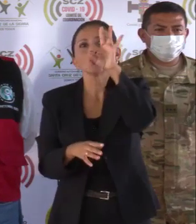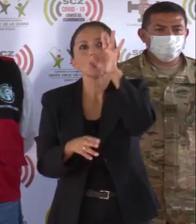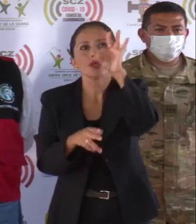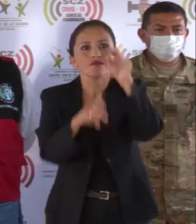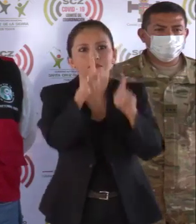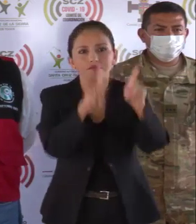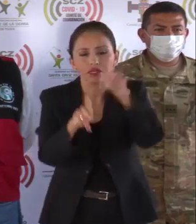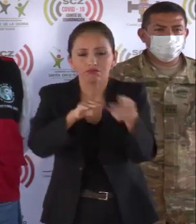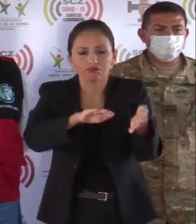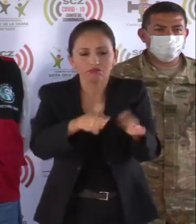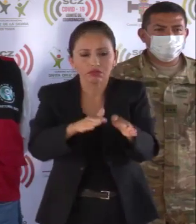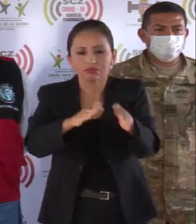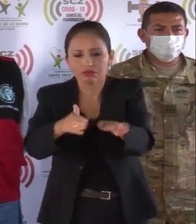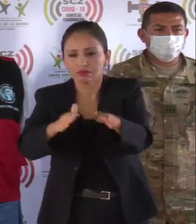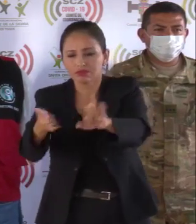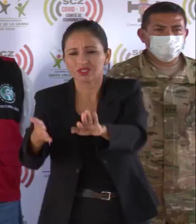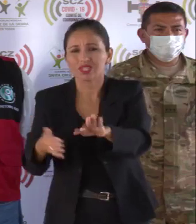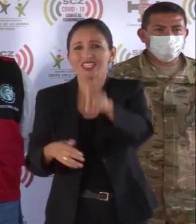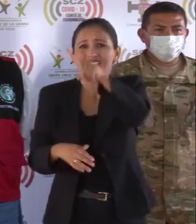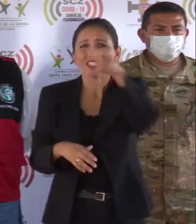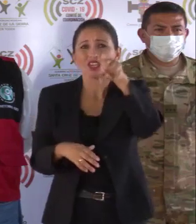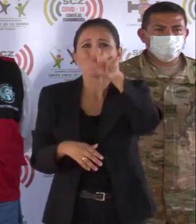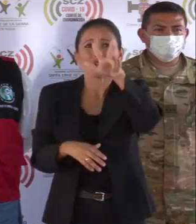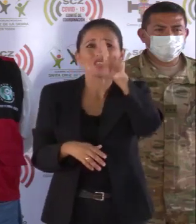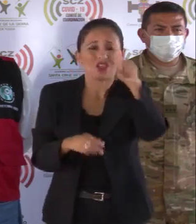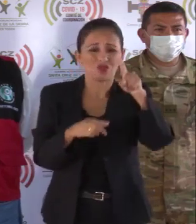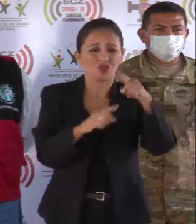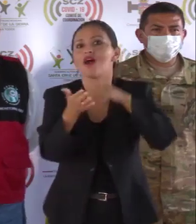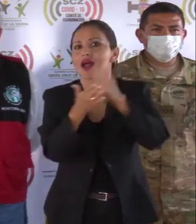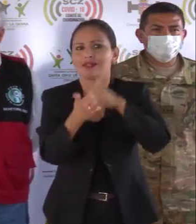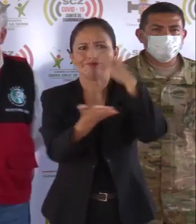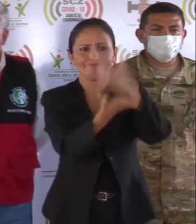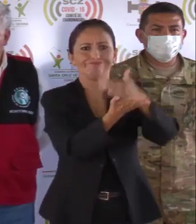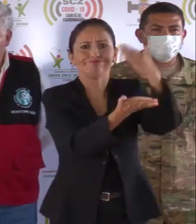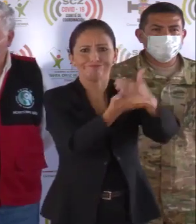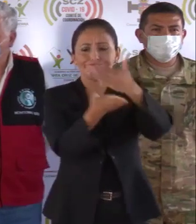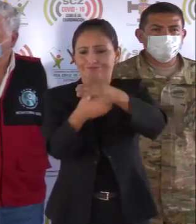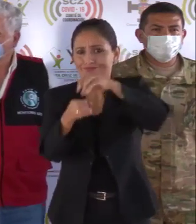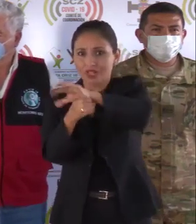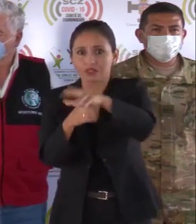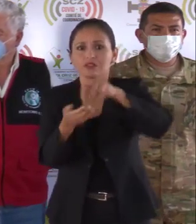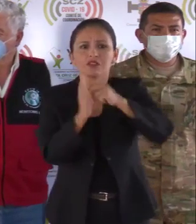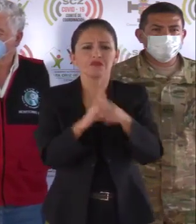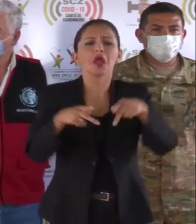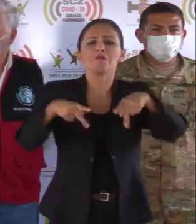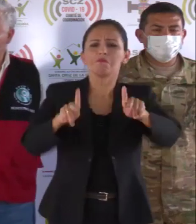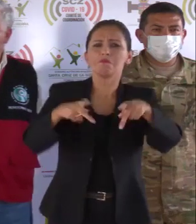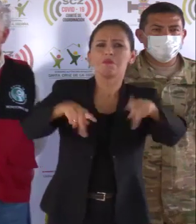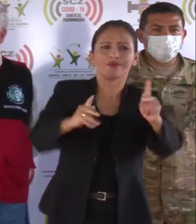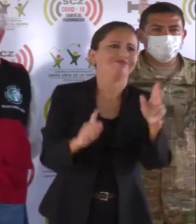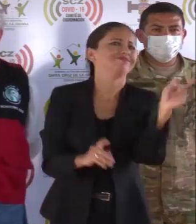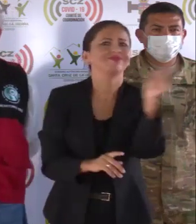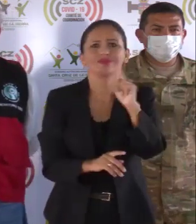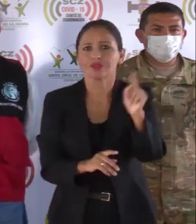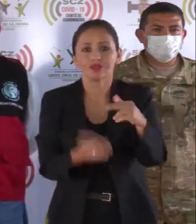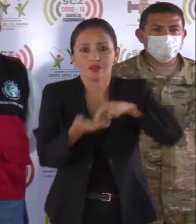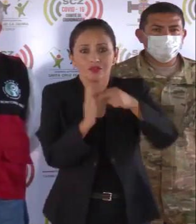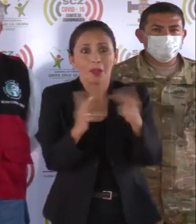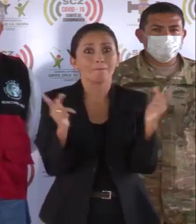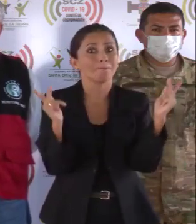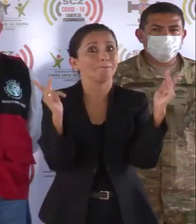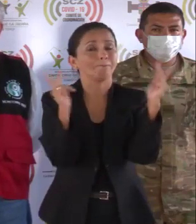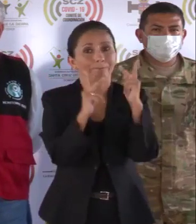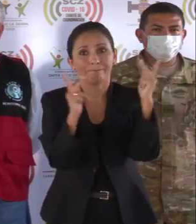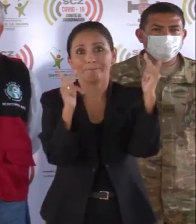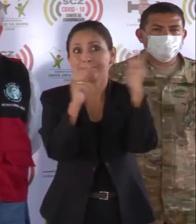personas y el registro de 131 contagios. Aflojar la medida de confinamiento puede ser